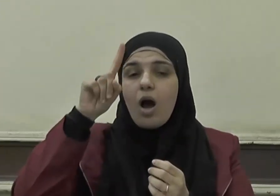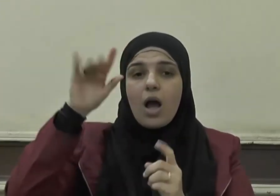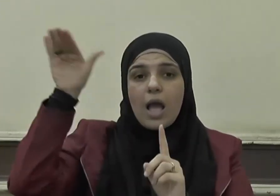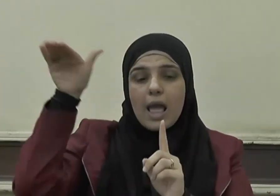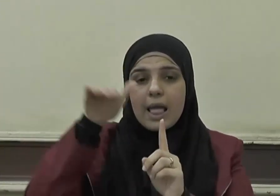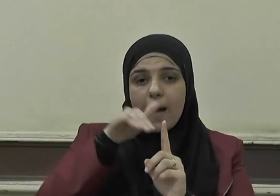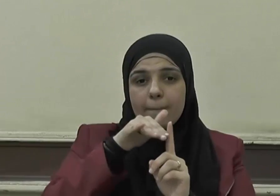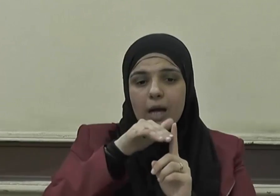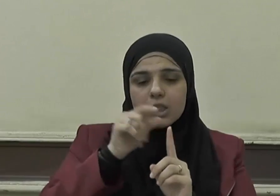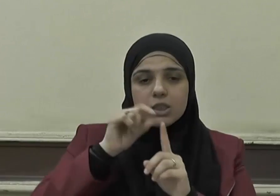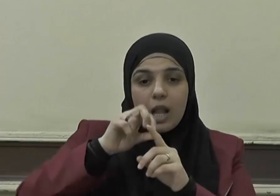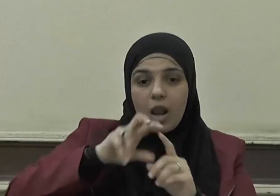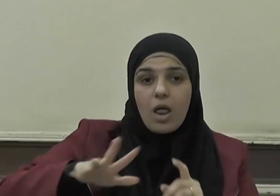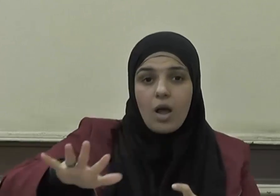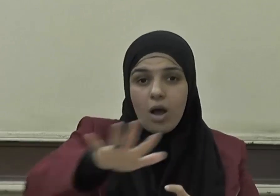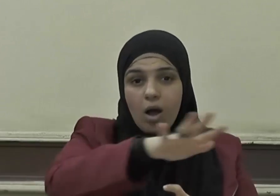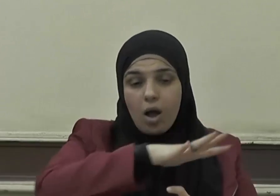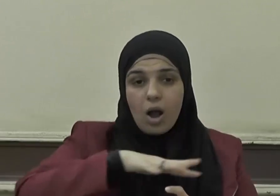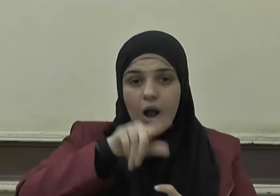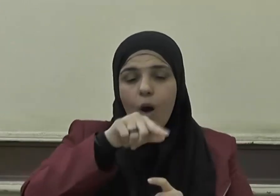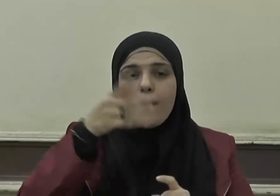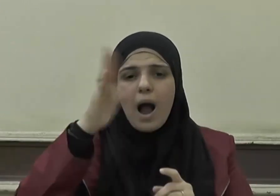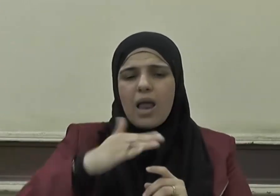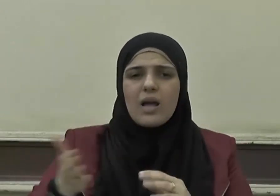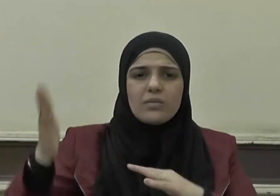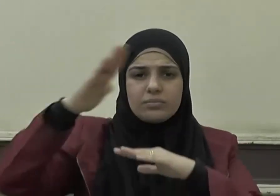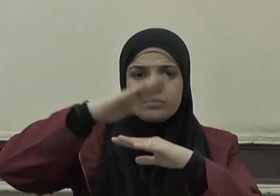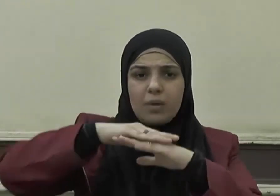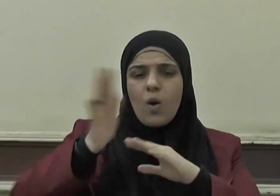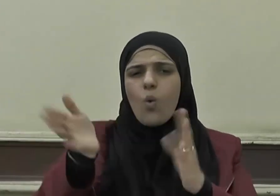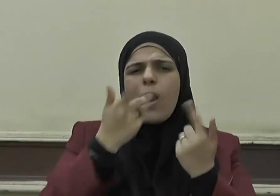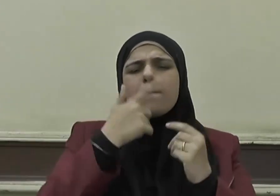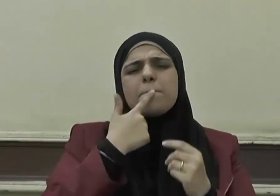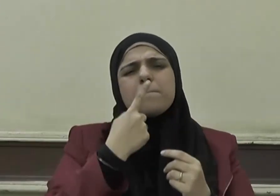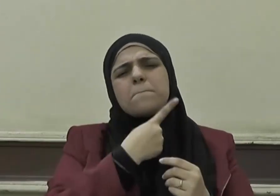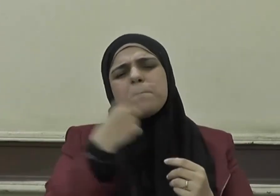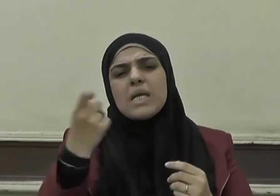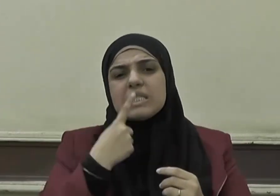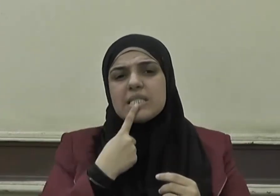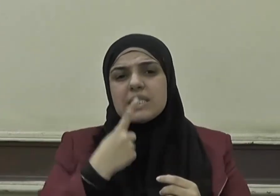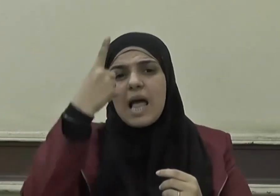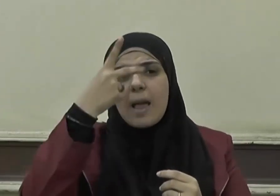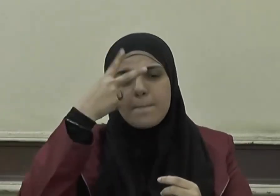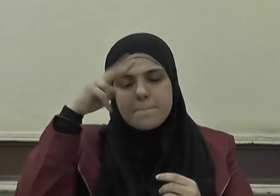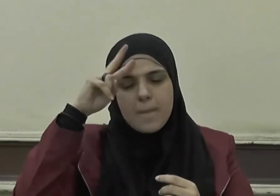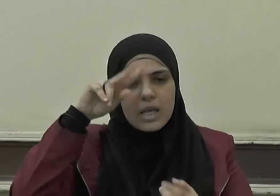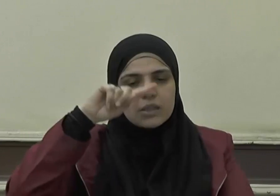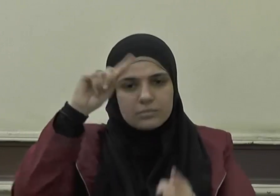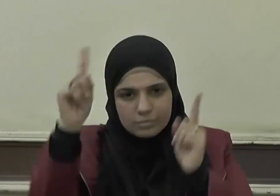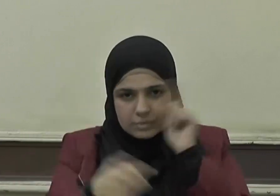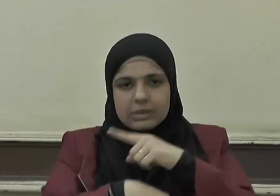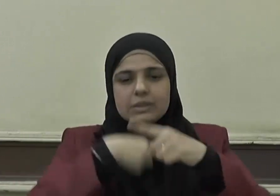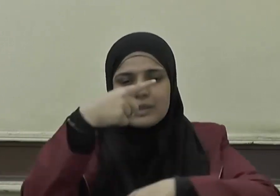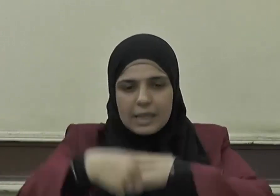لهذه الأمة على رأس كل مئة سنة من يجدد لها دينها